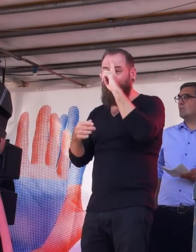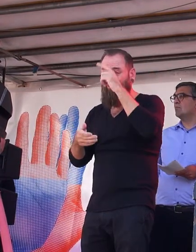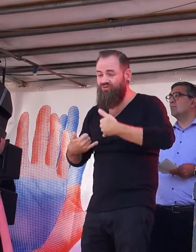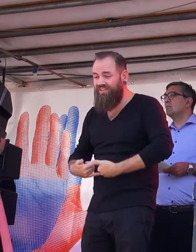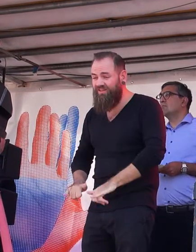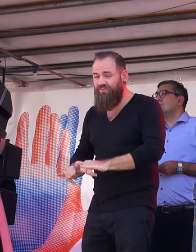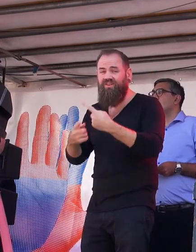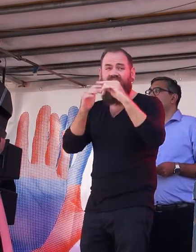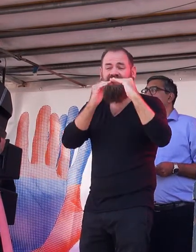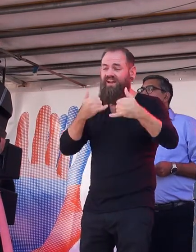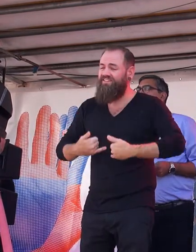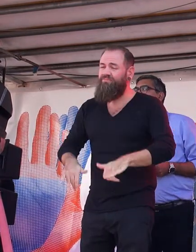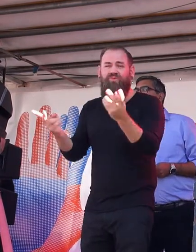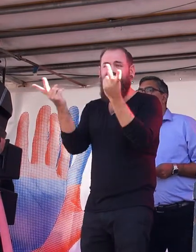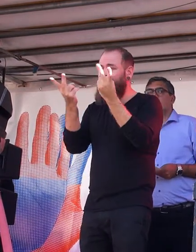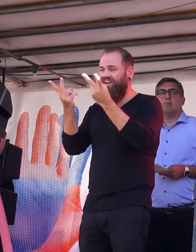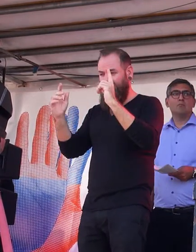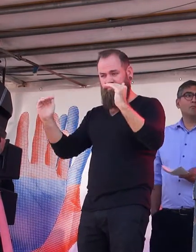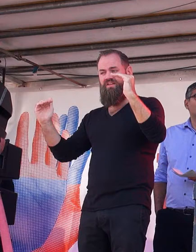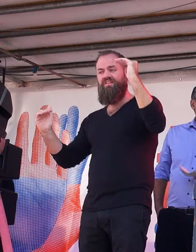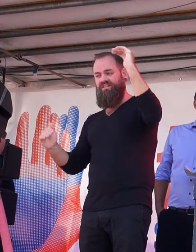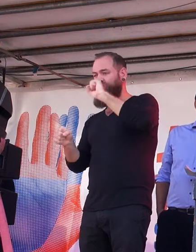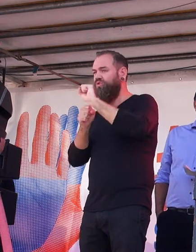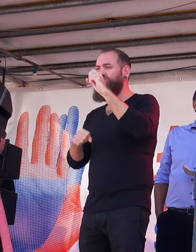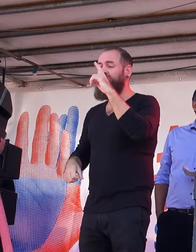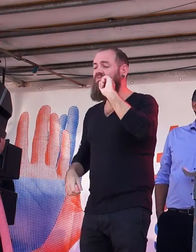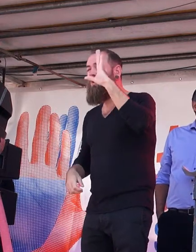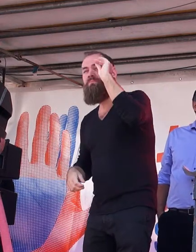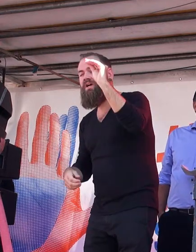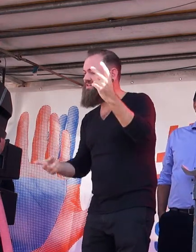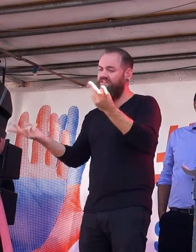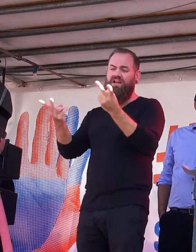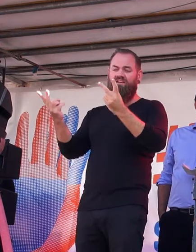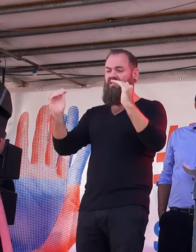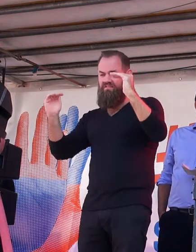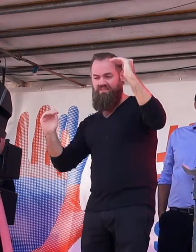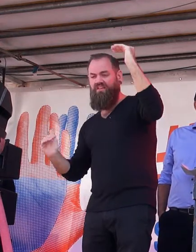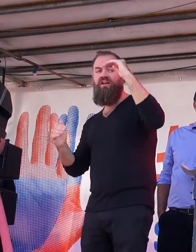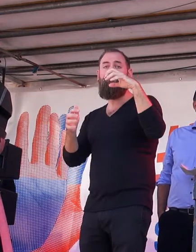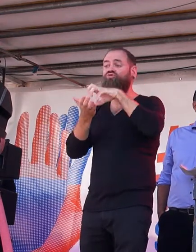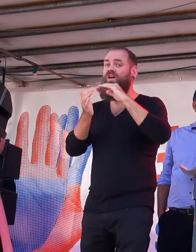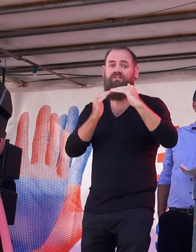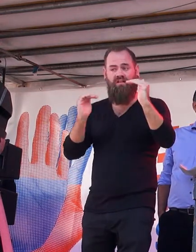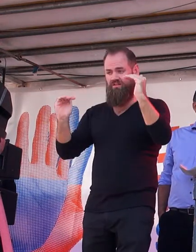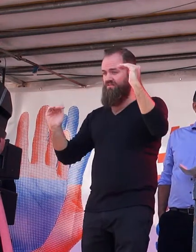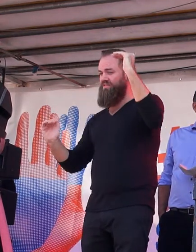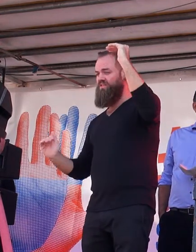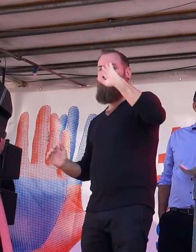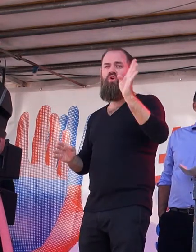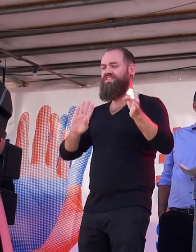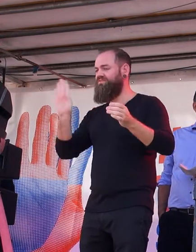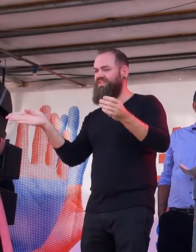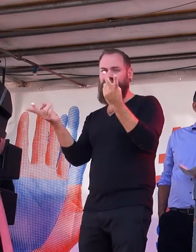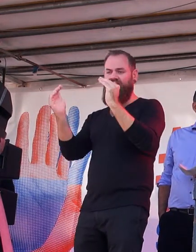zwischen Geschlechtern, nicht zwischen Stadt und Land und vor allem nicht zwischen Ost und West. Damit das auch klar